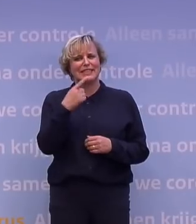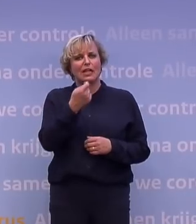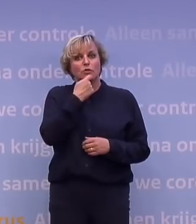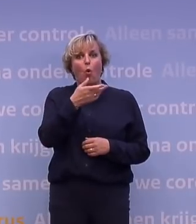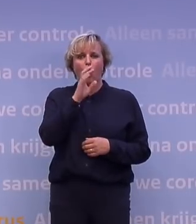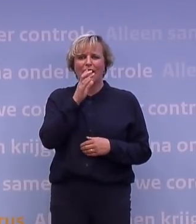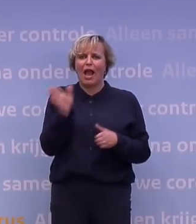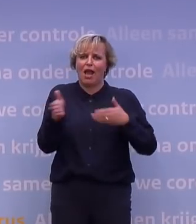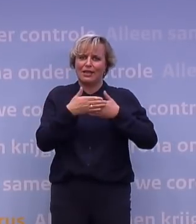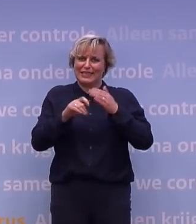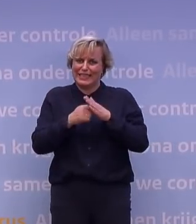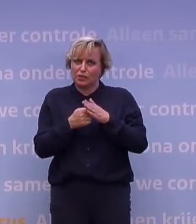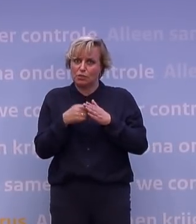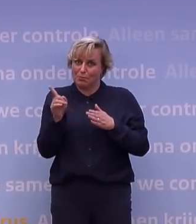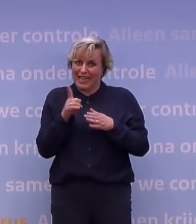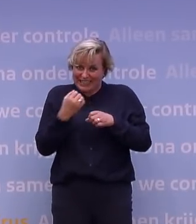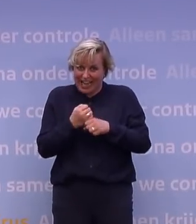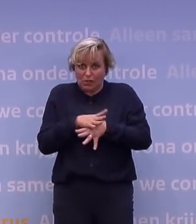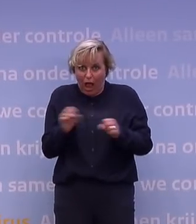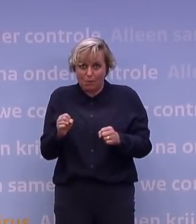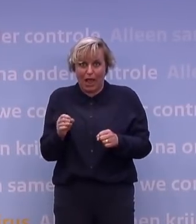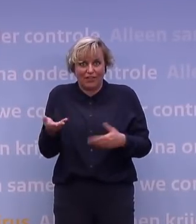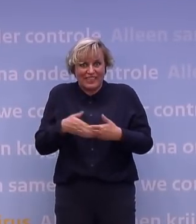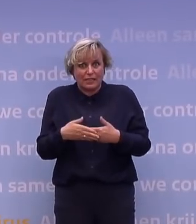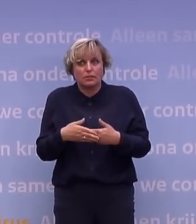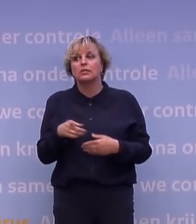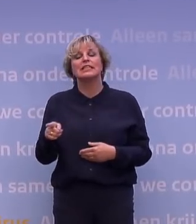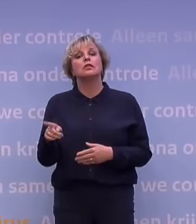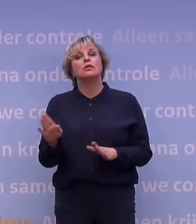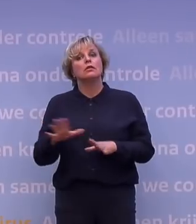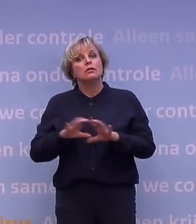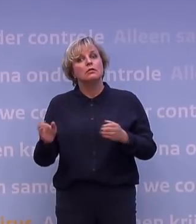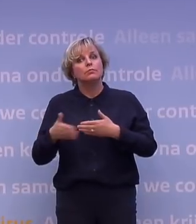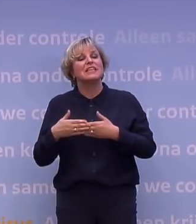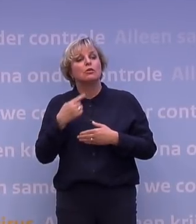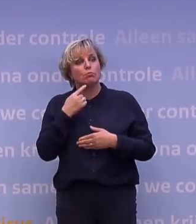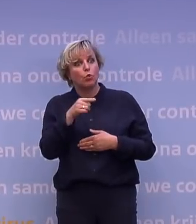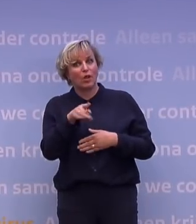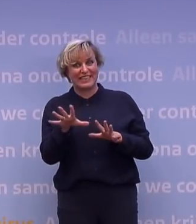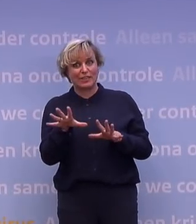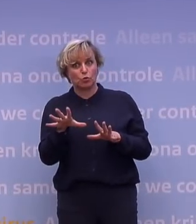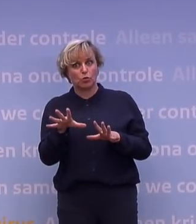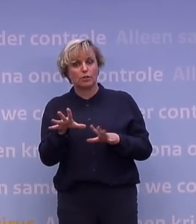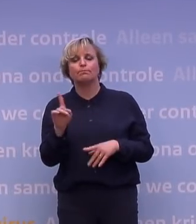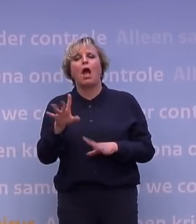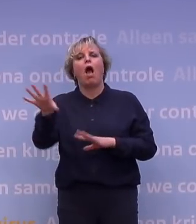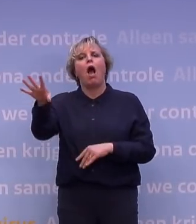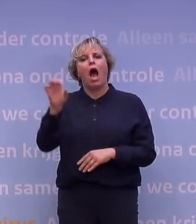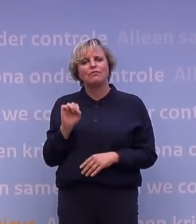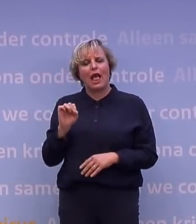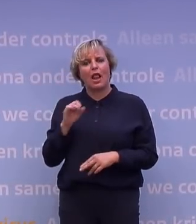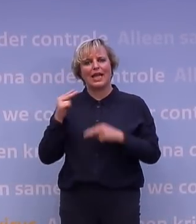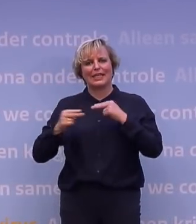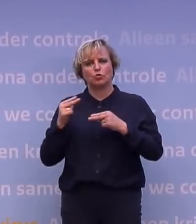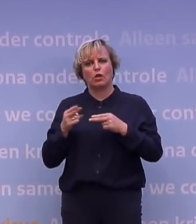om tien uur dicht moeten? Nee, je moet niet heel horen. Oh, je moet het vanaf tien uur. Ja. Ja, ja, sorry. Nee, zeker. tien uur. Nee, voor afhaalrestaurants geldt dat die om twee